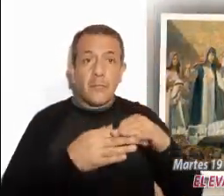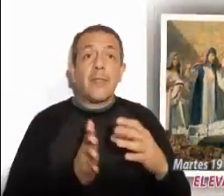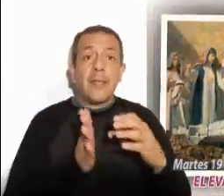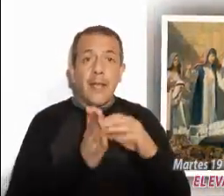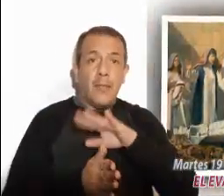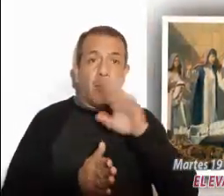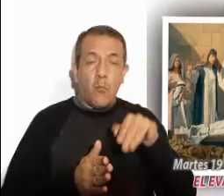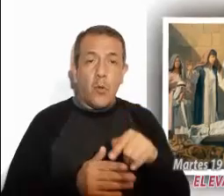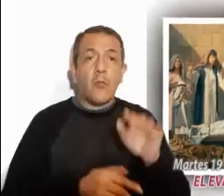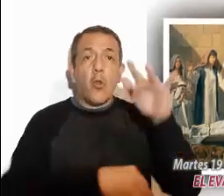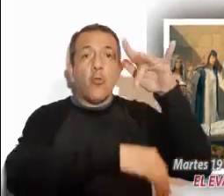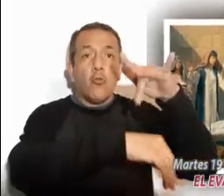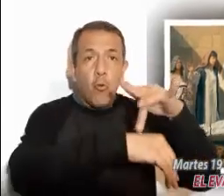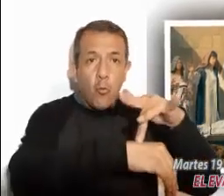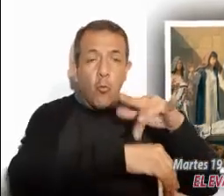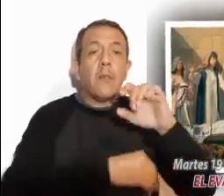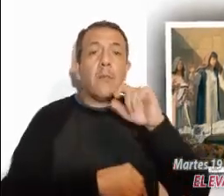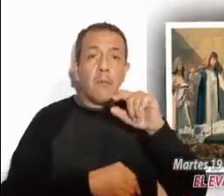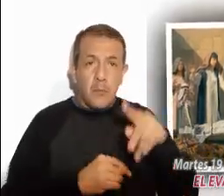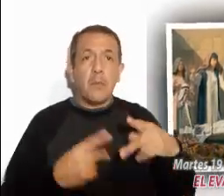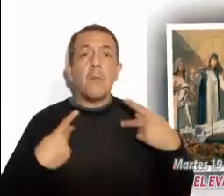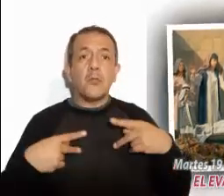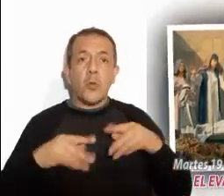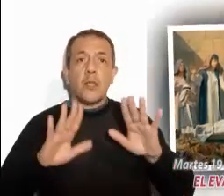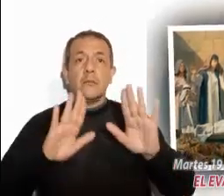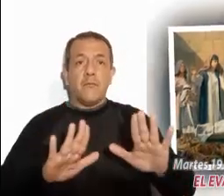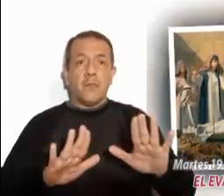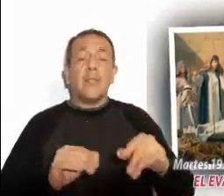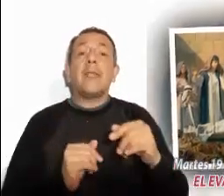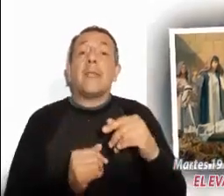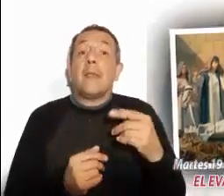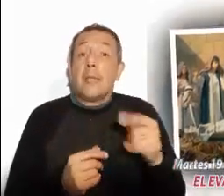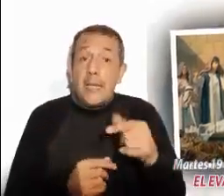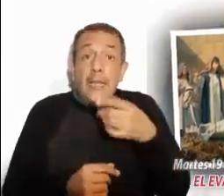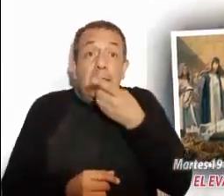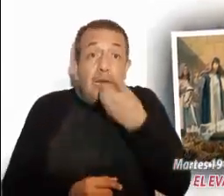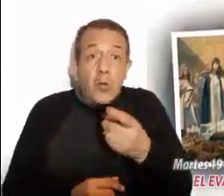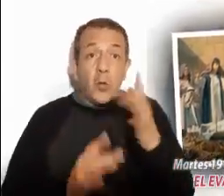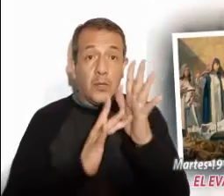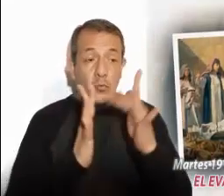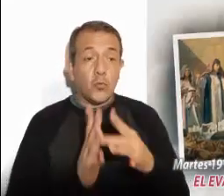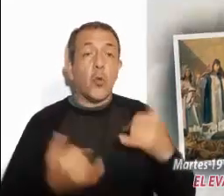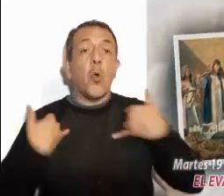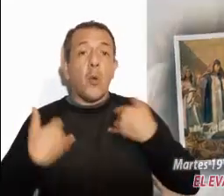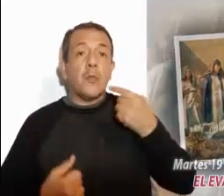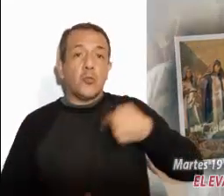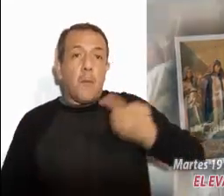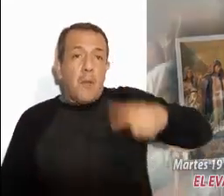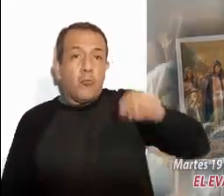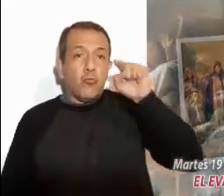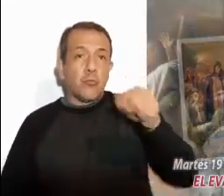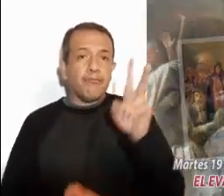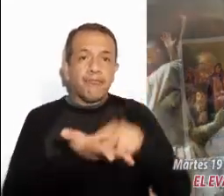tocó, y los que lo llevaban se detuvieron. Entonces Jesús dijo, Joven, yo te lo mando, levántate.